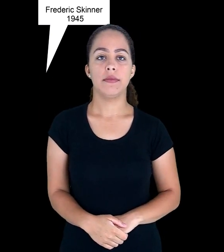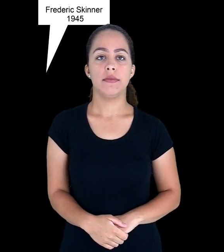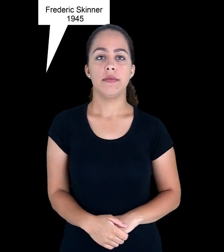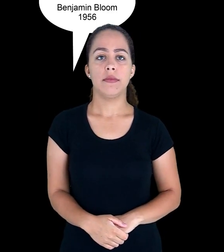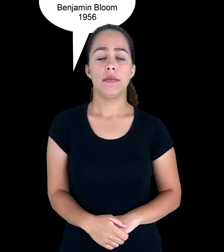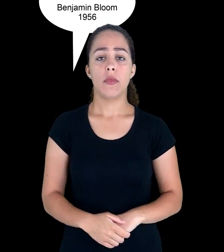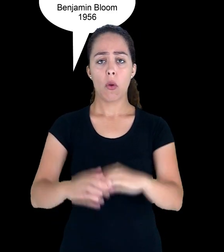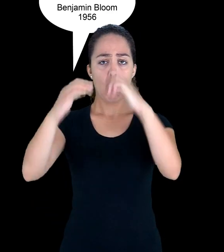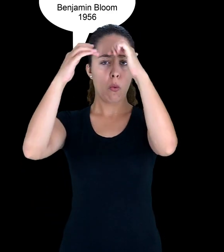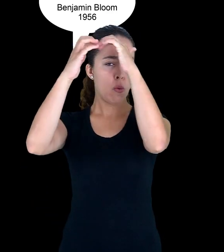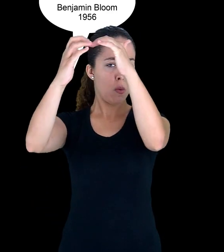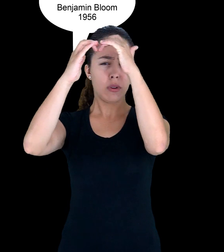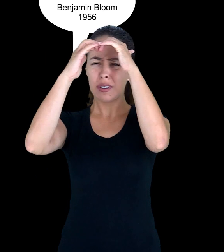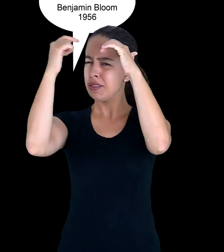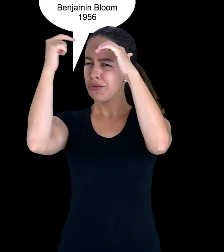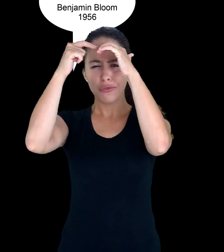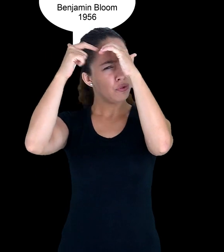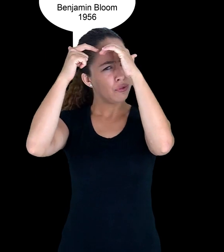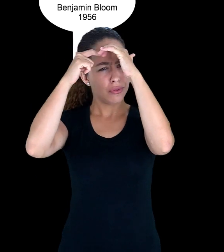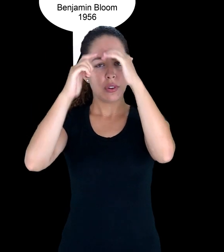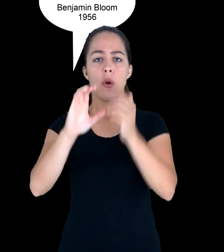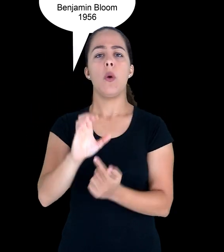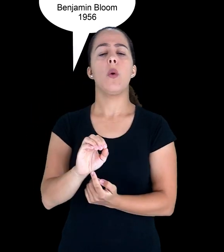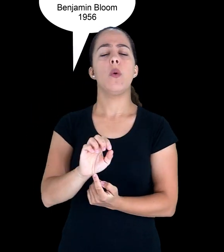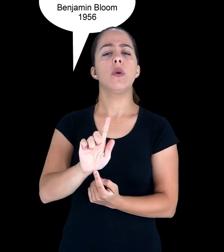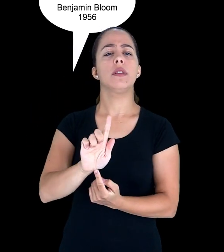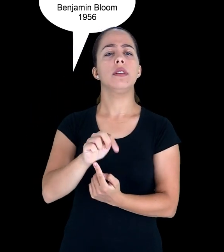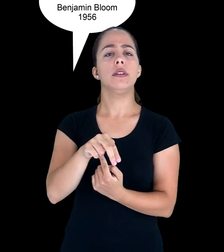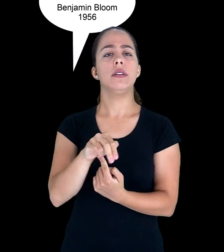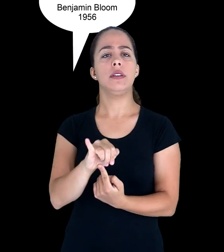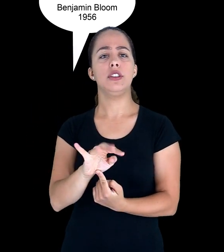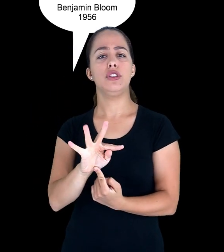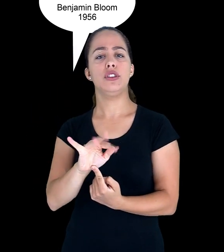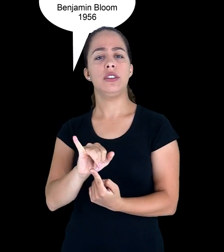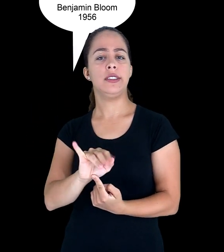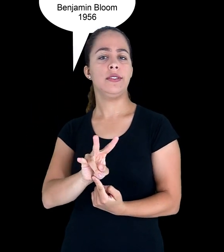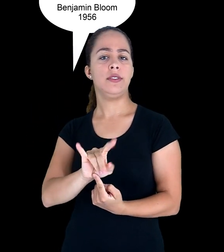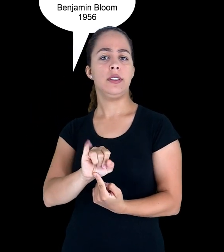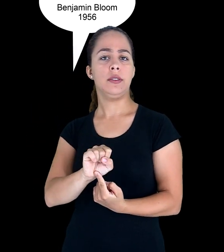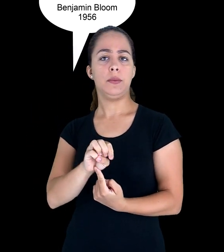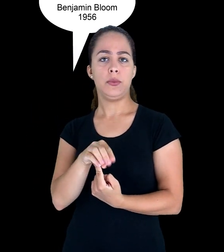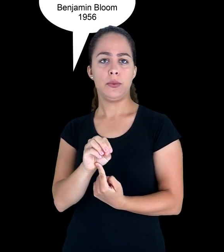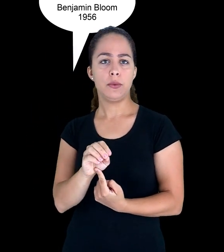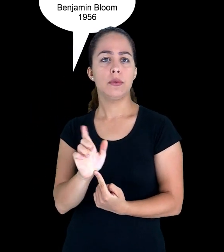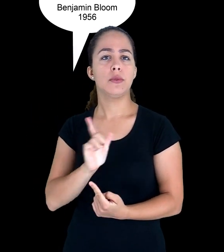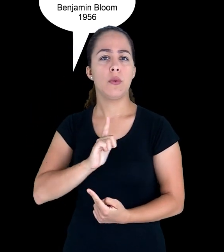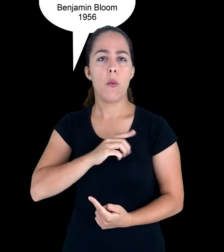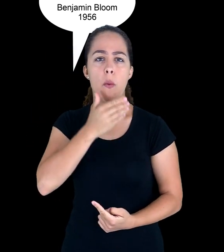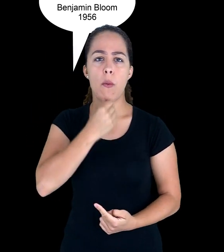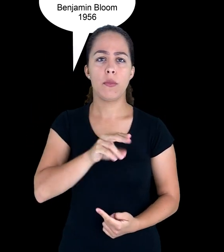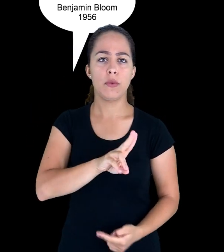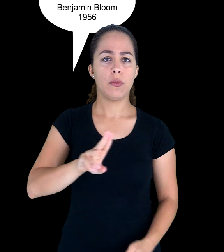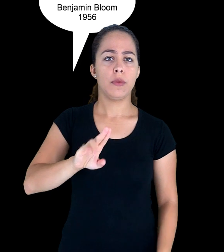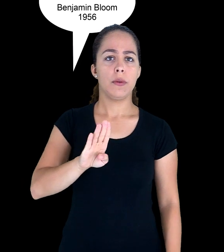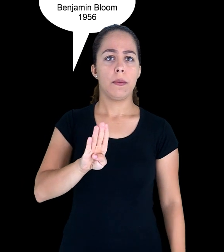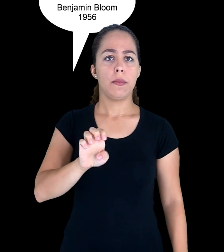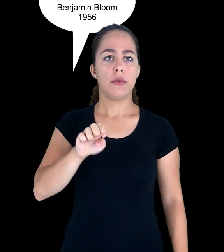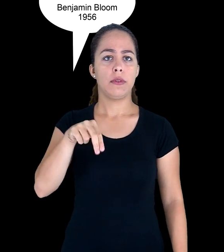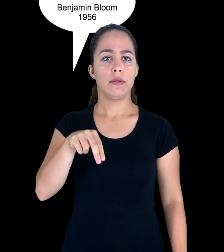O cognitivismo, que tem como principal representante Benjamin Bloom, ele já se preocupa